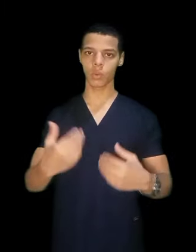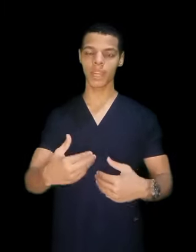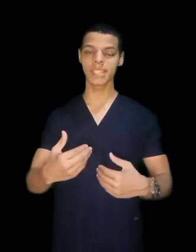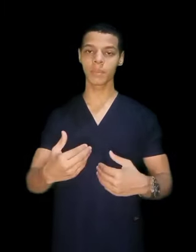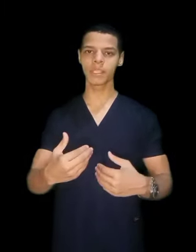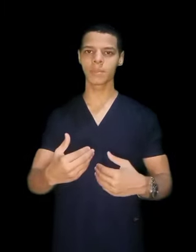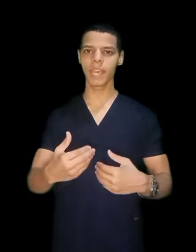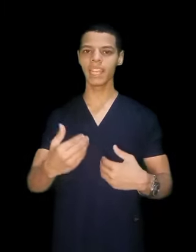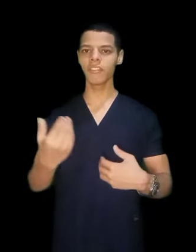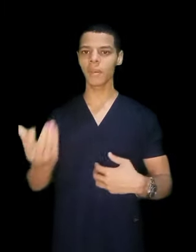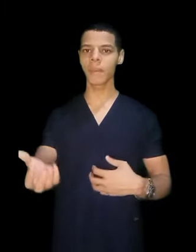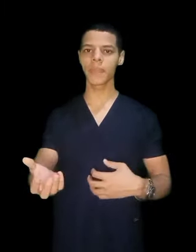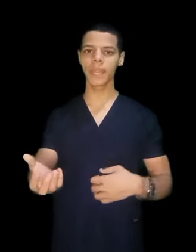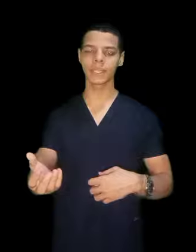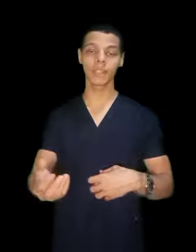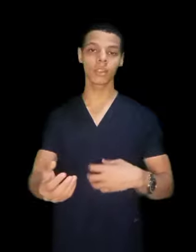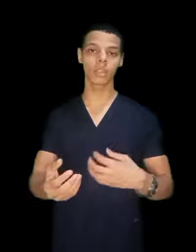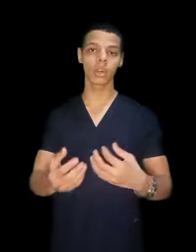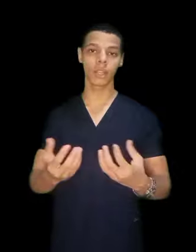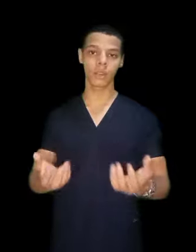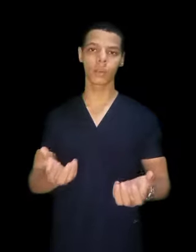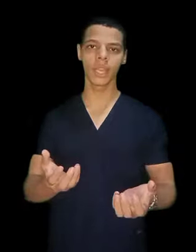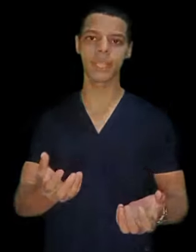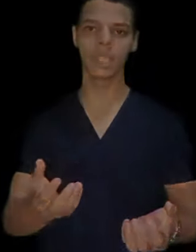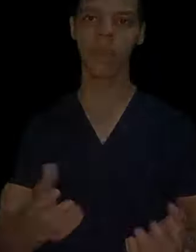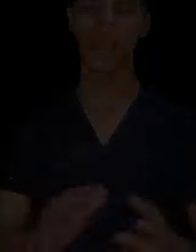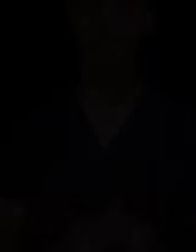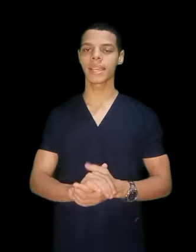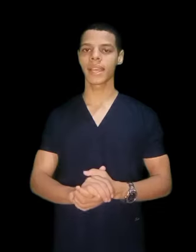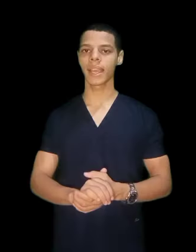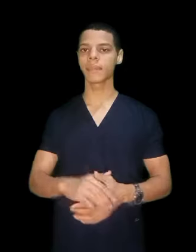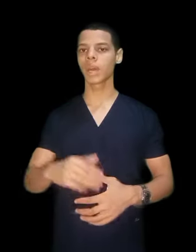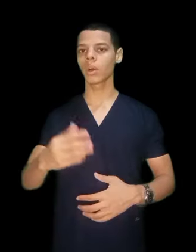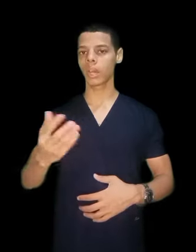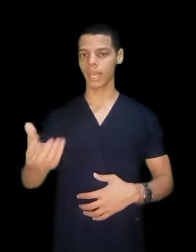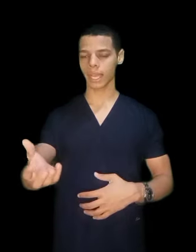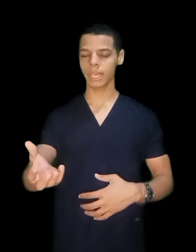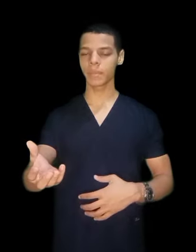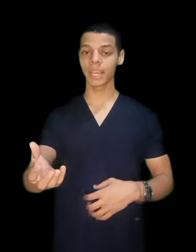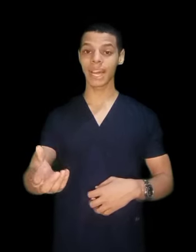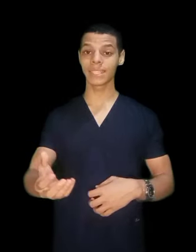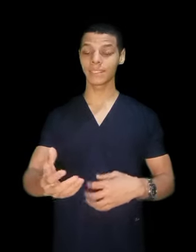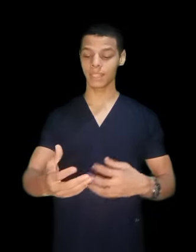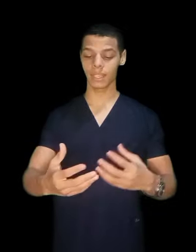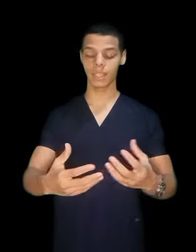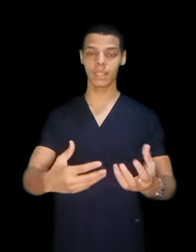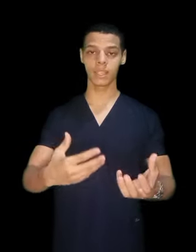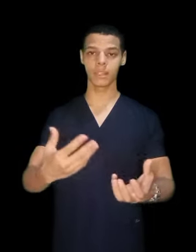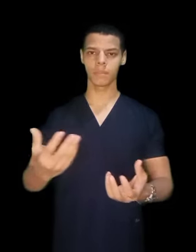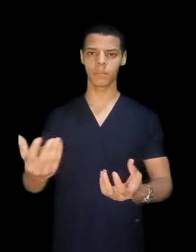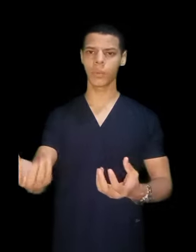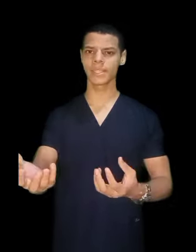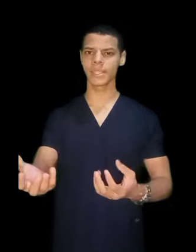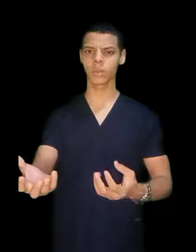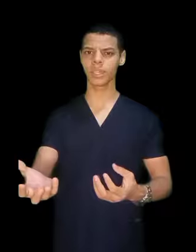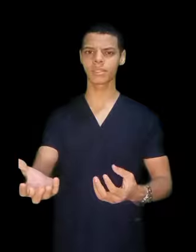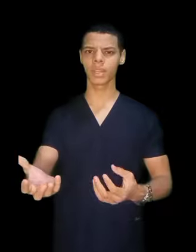كويسة بالنسبة لي فببدأ ان اختار الكلية دي لذلك هبدأ احكلمك عن مميزات كلية